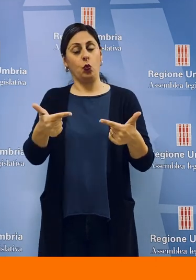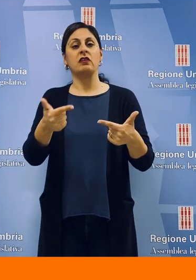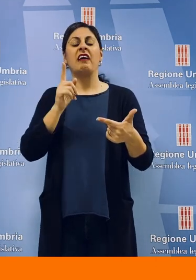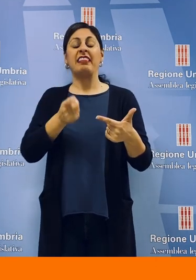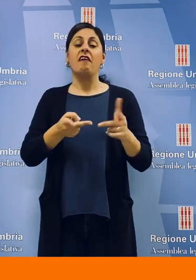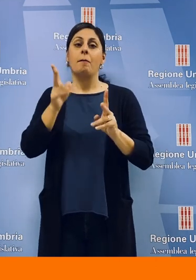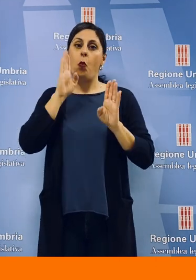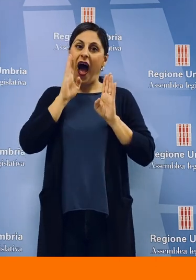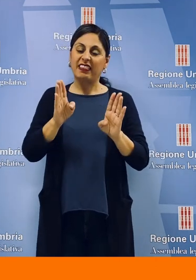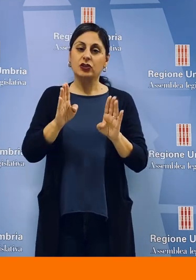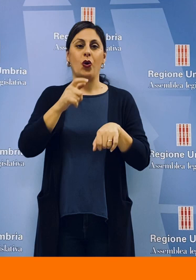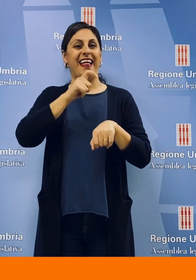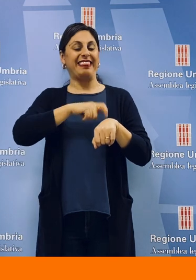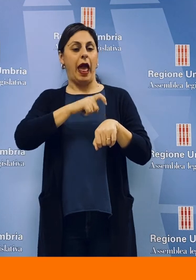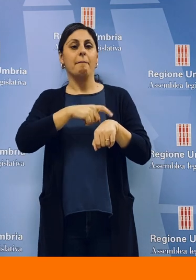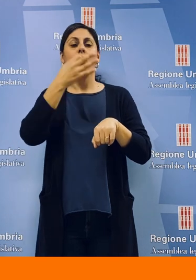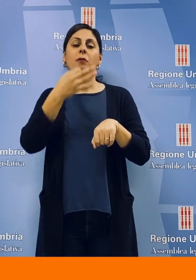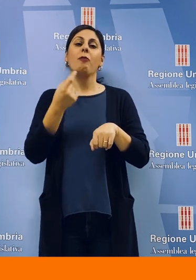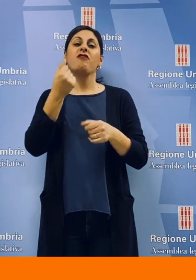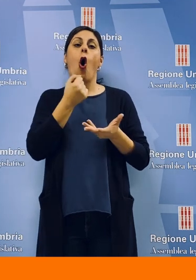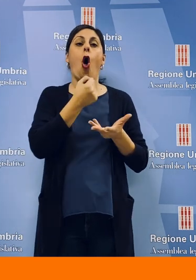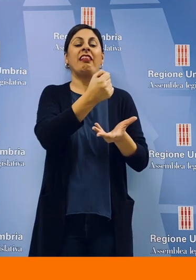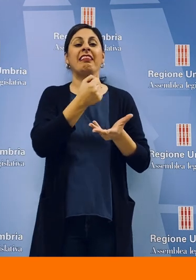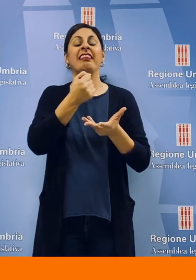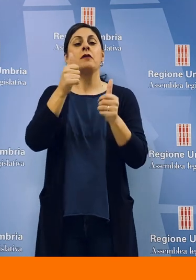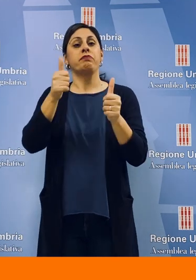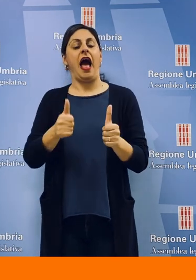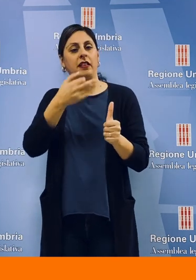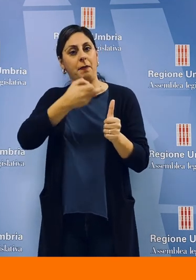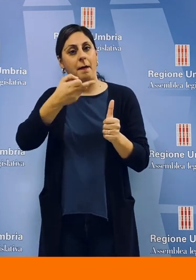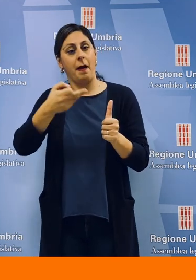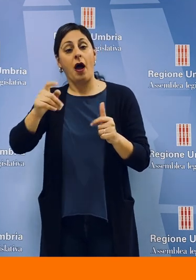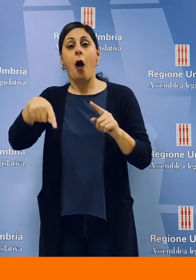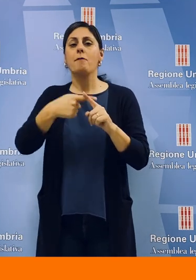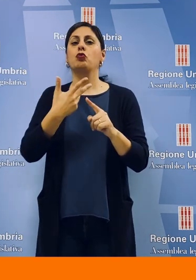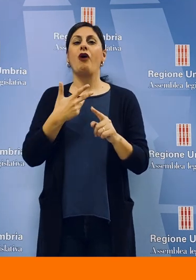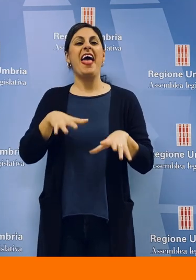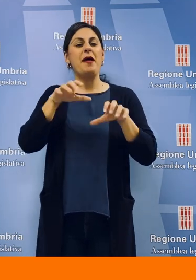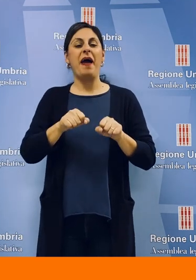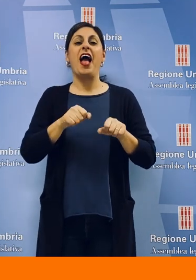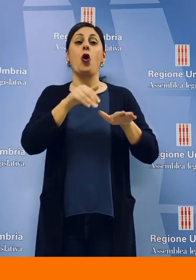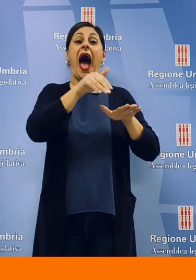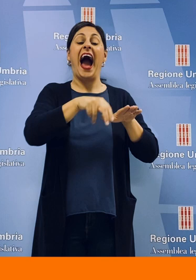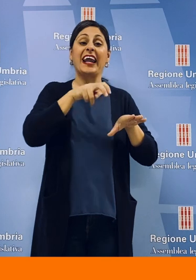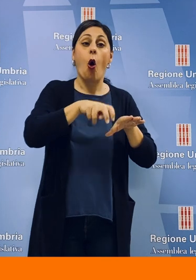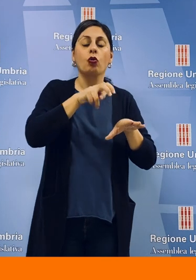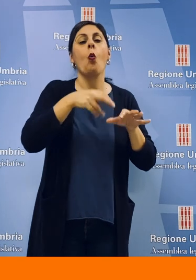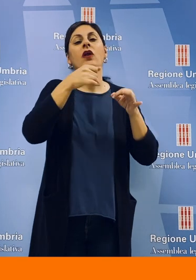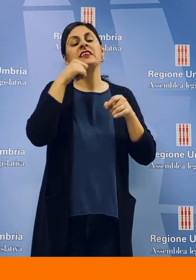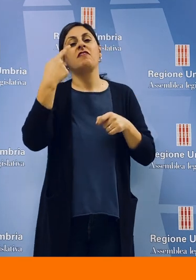gli impegni presi in aula sul piano rifiuti. Verrà posta maggiore attenzione sulle tempistiche di erogazione dei fondi dei bandi.